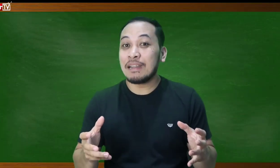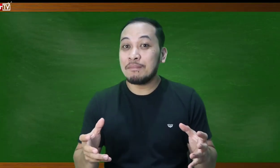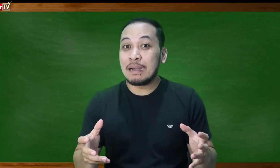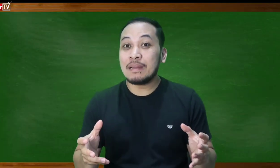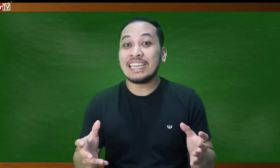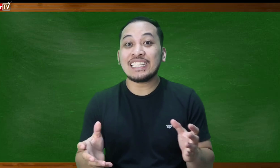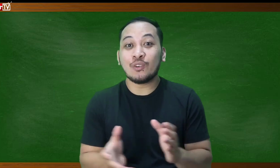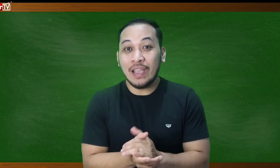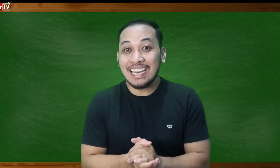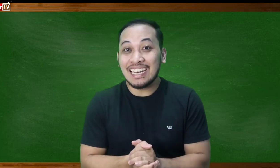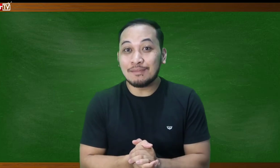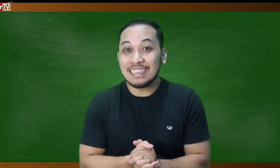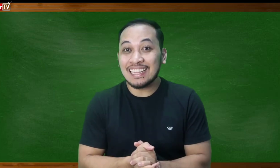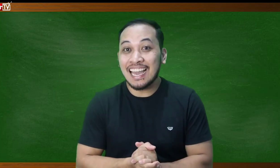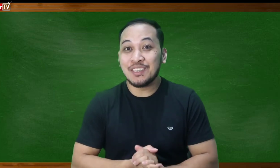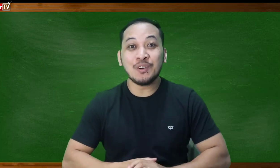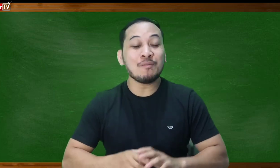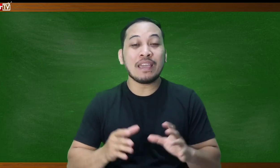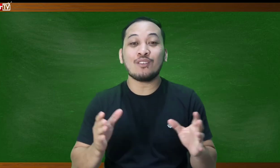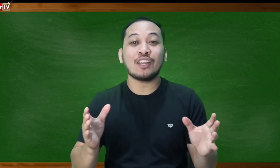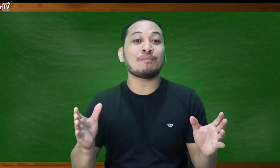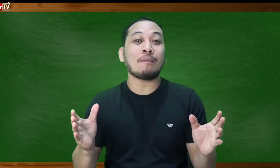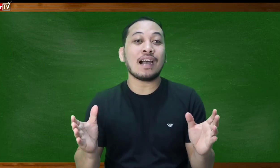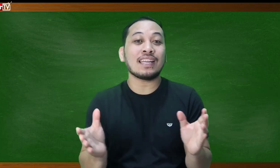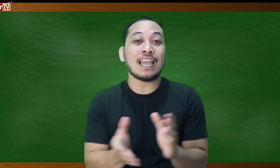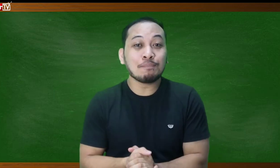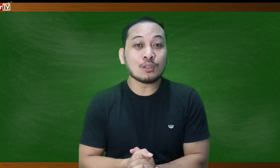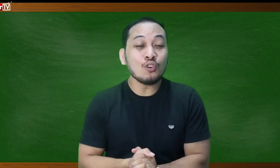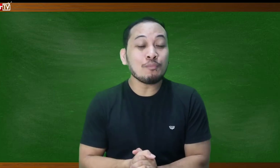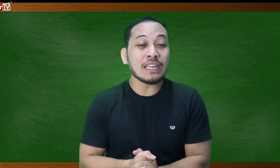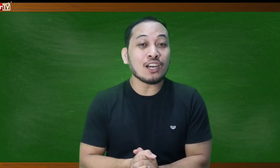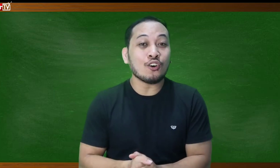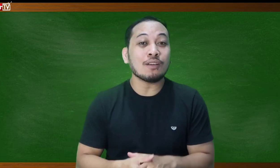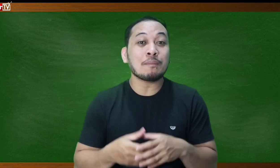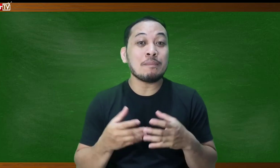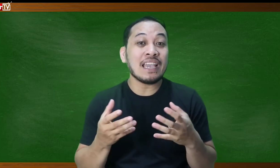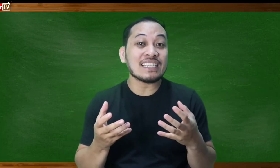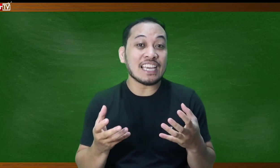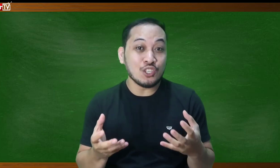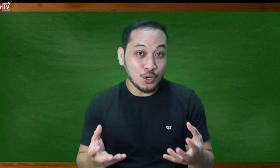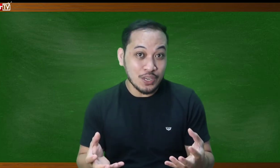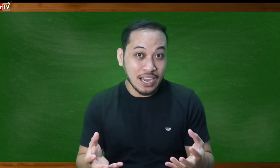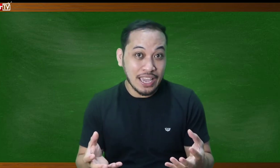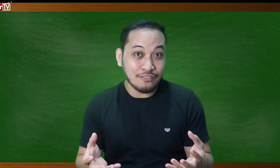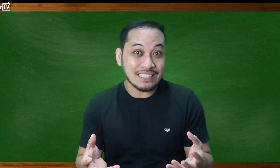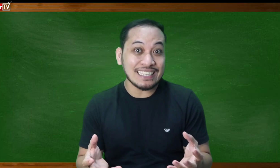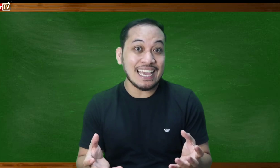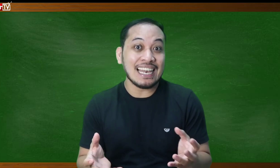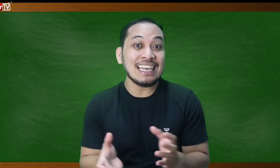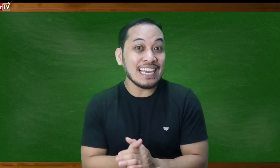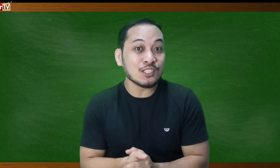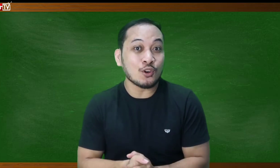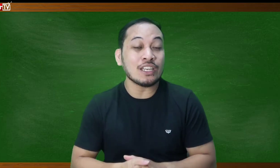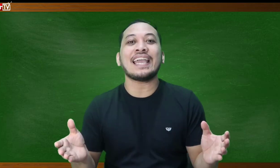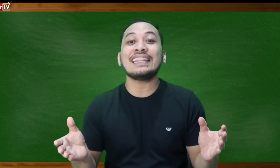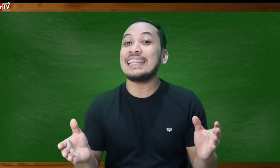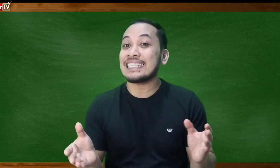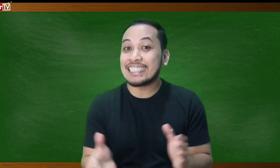magbabalik iskwela na naman tayo pero ganun pa man ay patuloy pa rin ako na magbibigay sa inyo ng FSL lesson and this